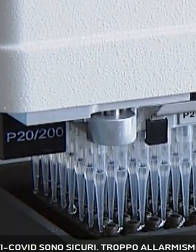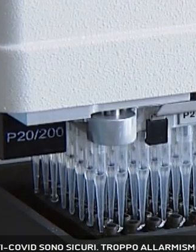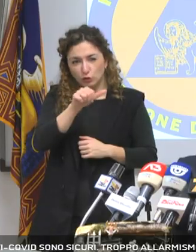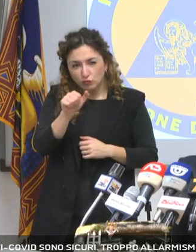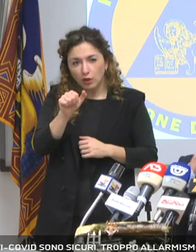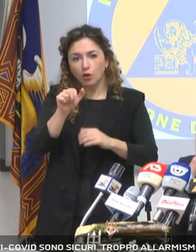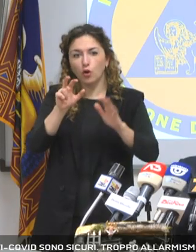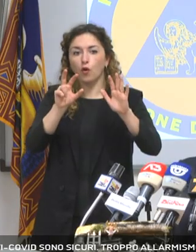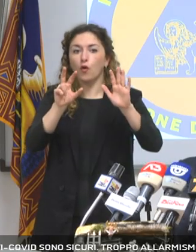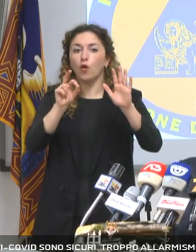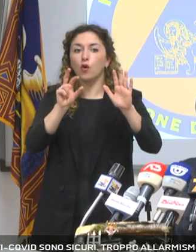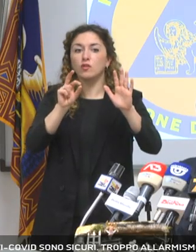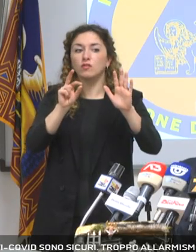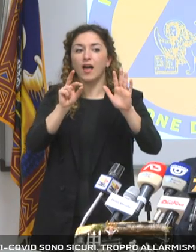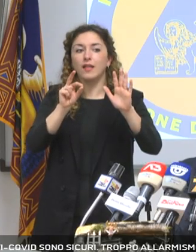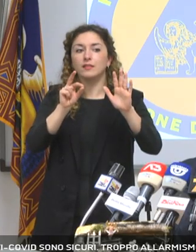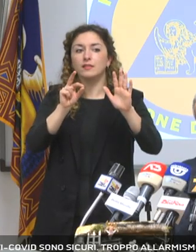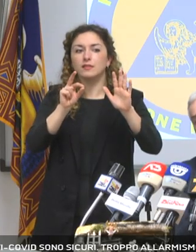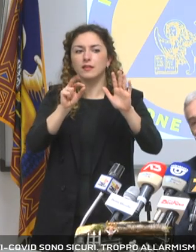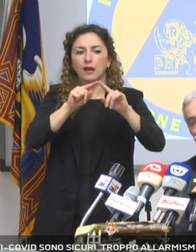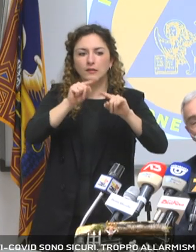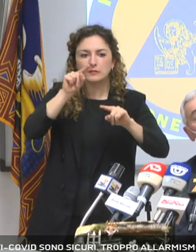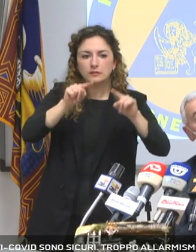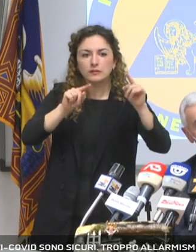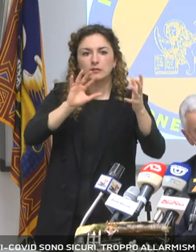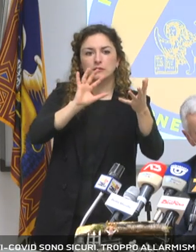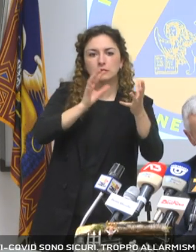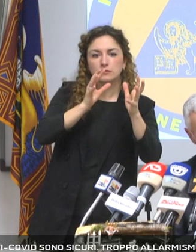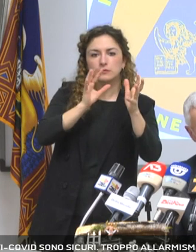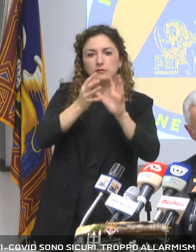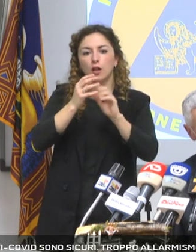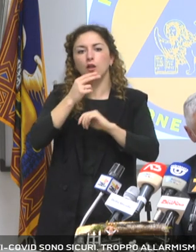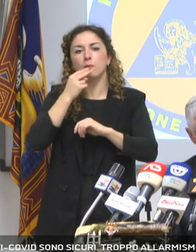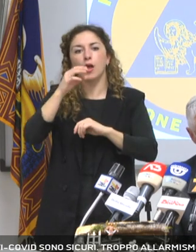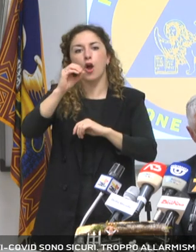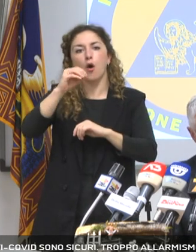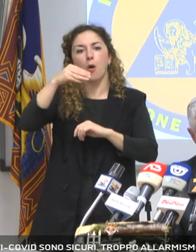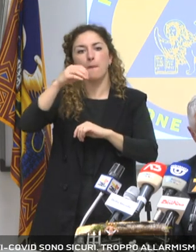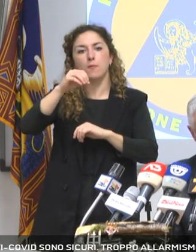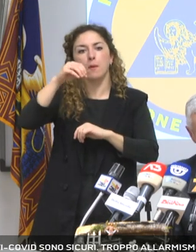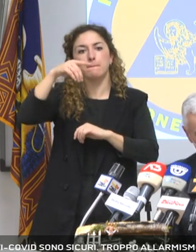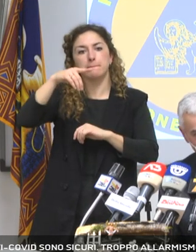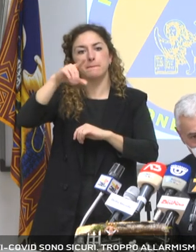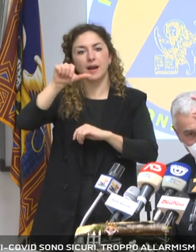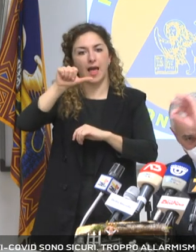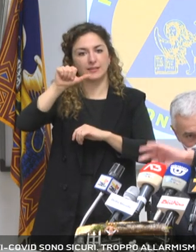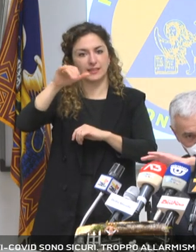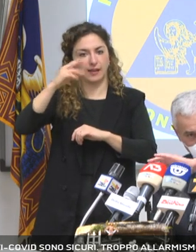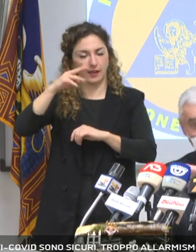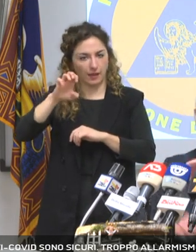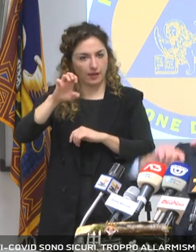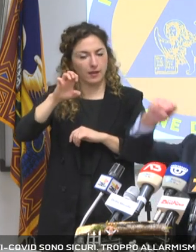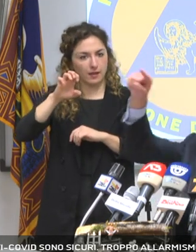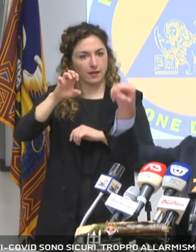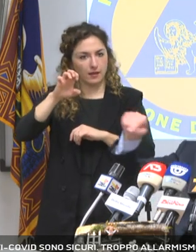Palù, virologo veneto, consulente della regione e presidente dell'AIFA, l'Agenzia Italiana del Farmaco. Sia il vaccino della Pfizer